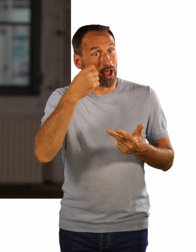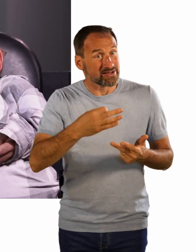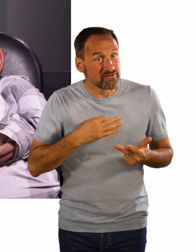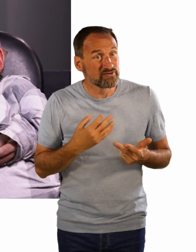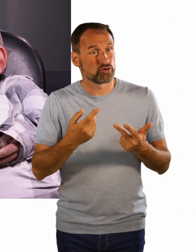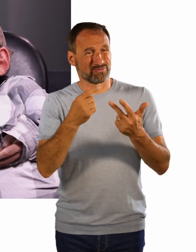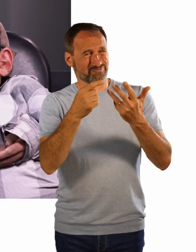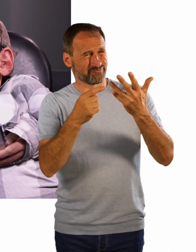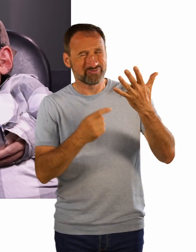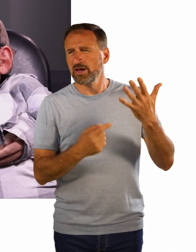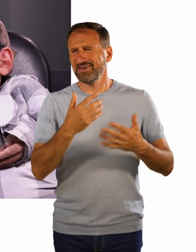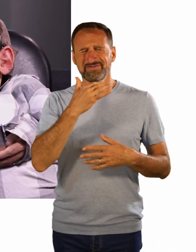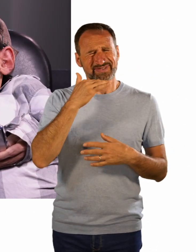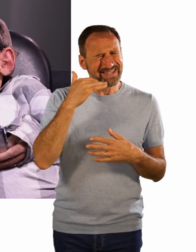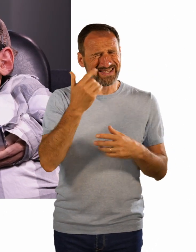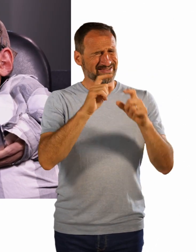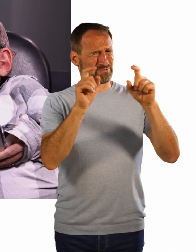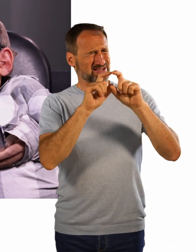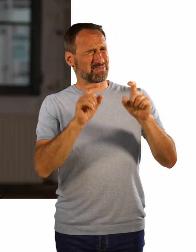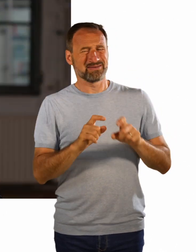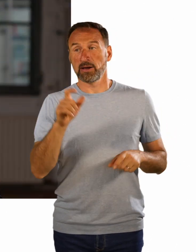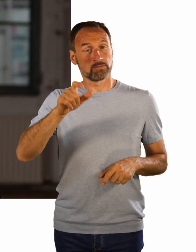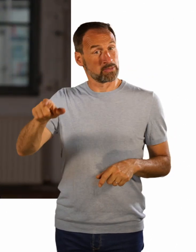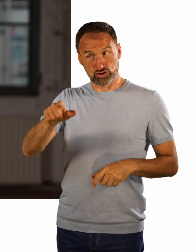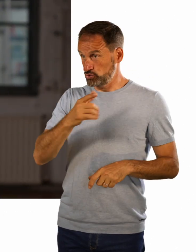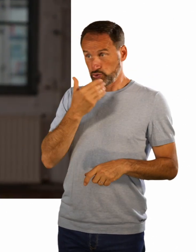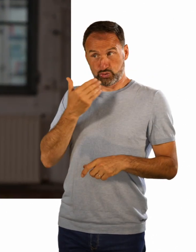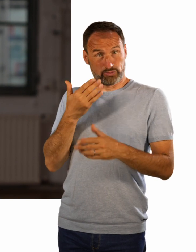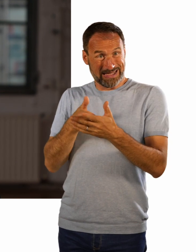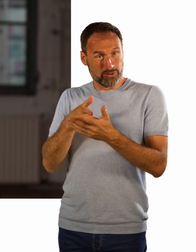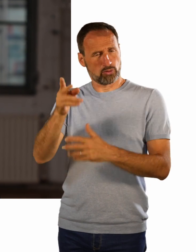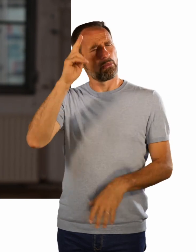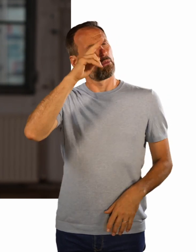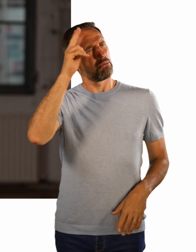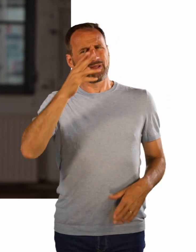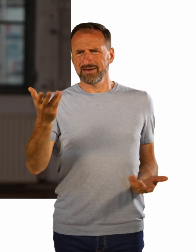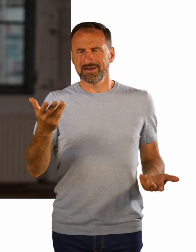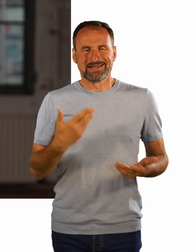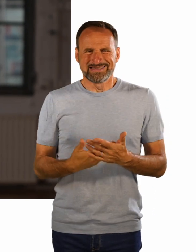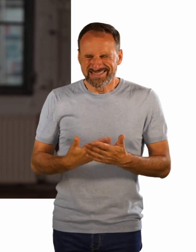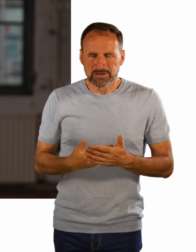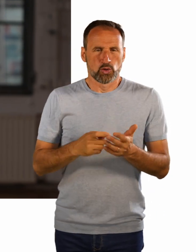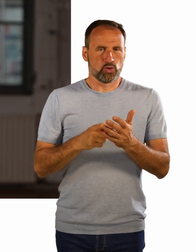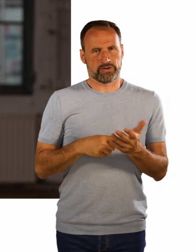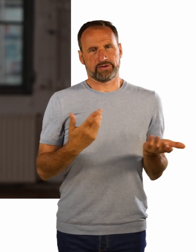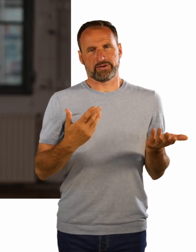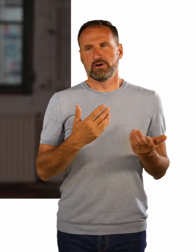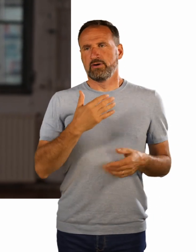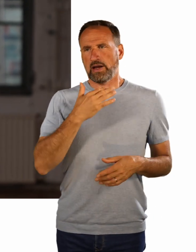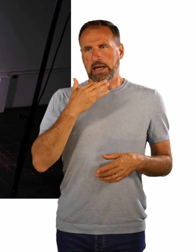gar nicht auseinandersetzen müssen. Und ich glaube, das ist dann der Grund, warum das so viele Menschen bemerkenswert finden,